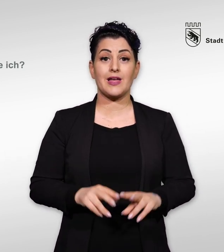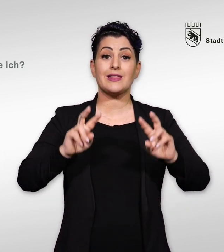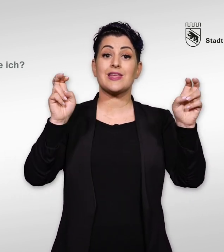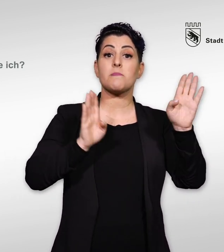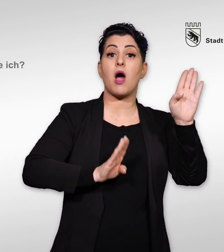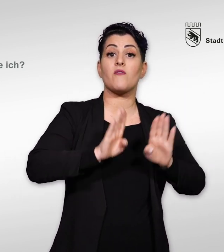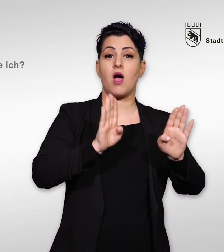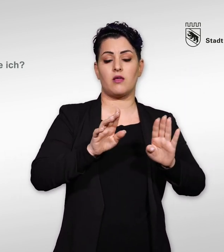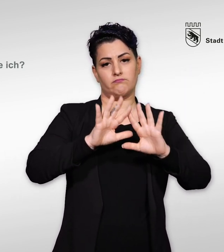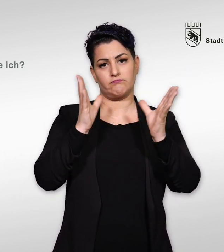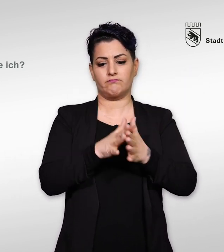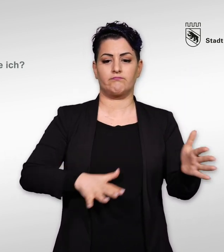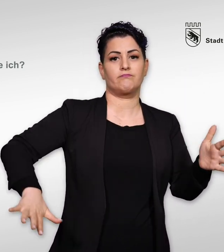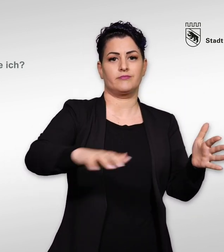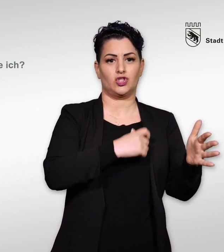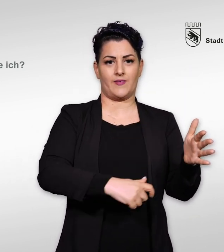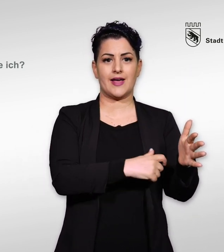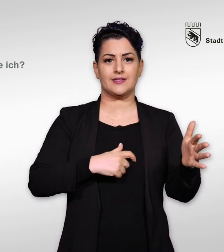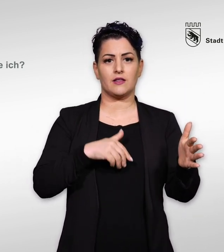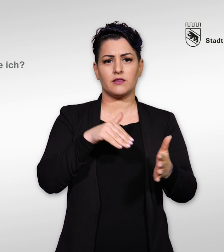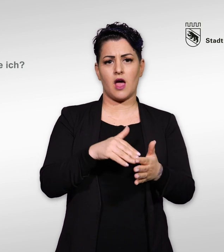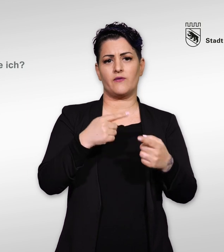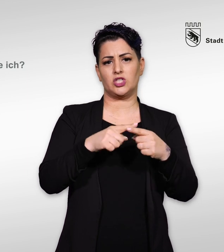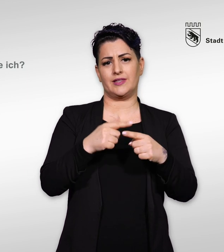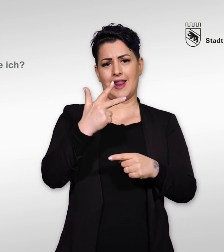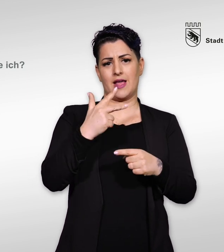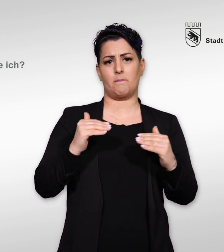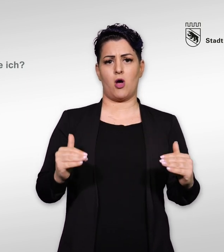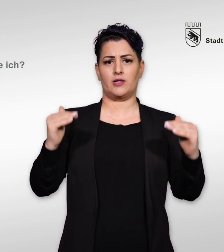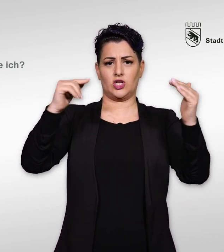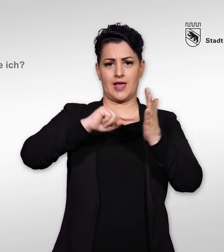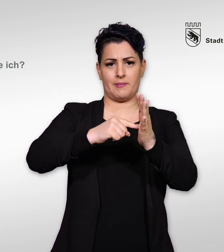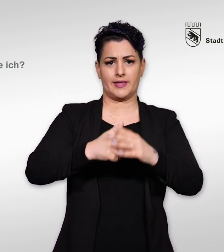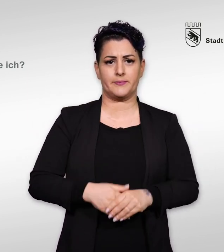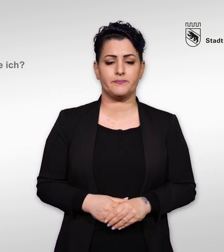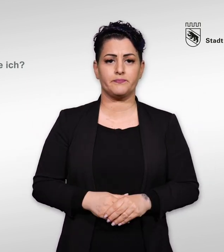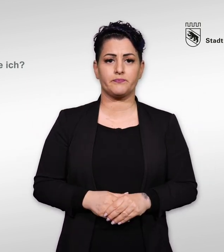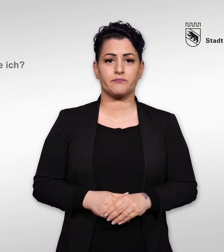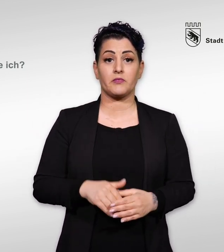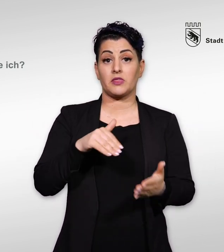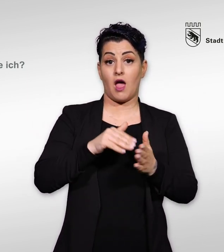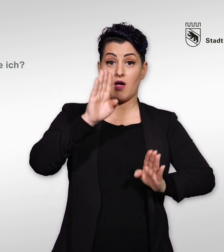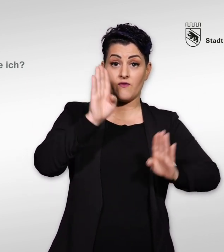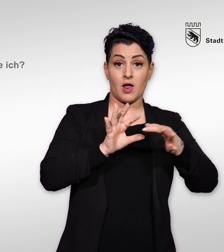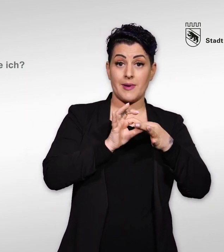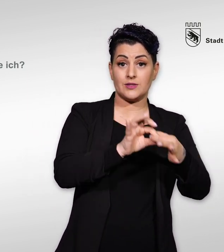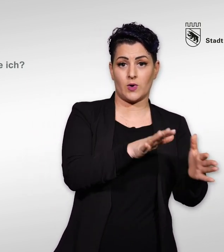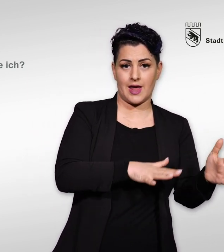Wahlen gibt es in der ganzen Schweiz und auf allen politischen Ebenen. Es gibt Wahlen, die nur die Gemeinde,